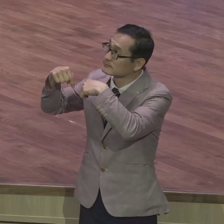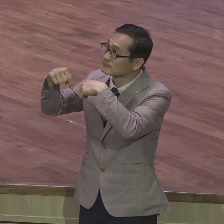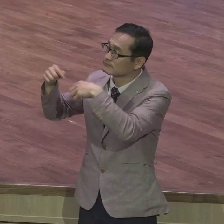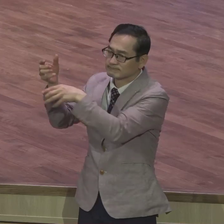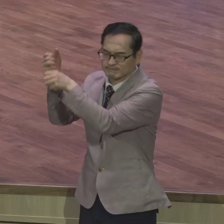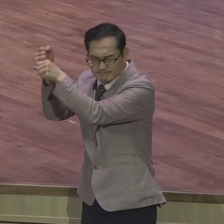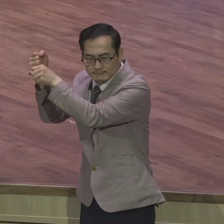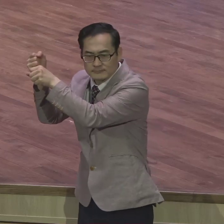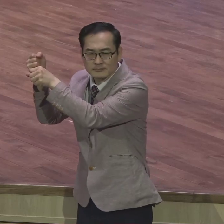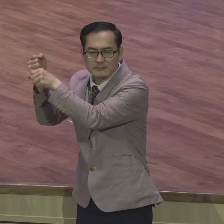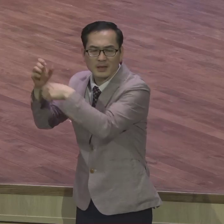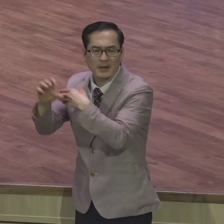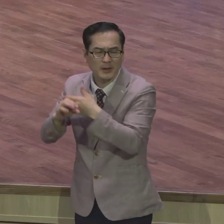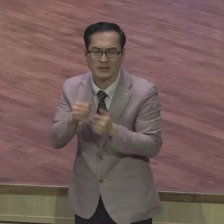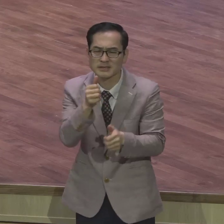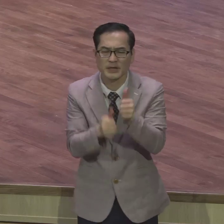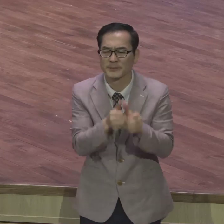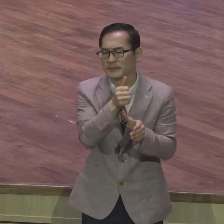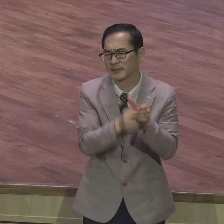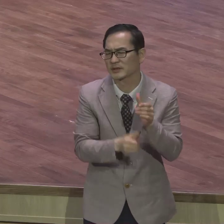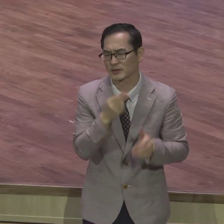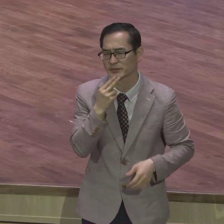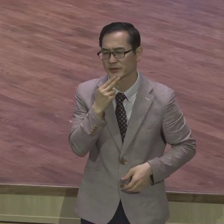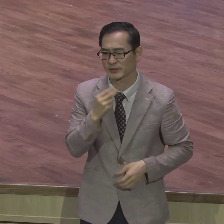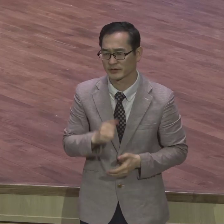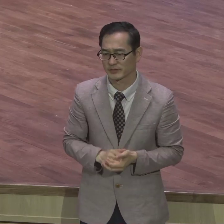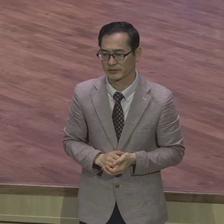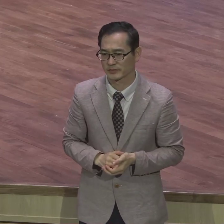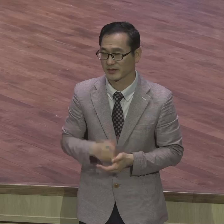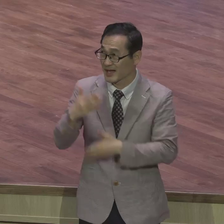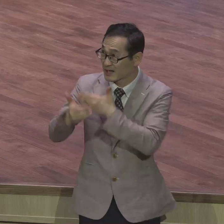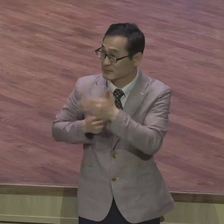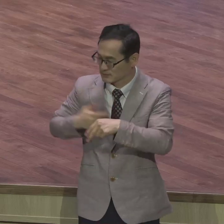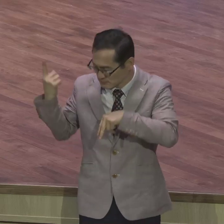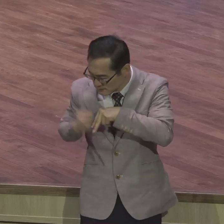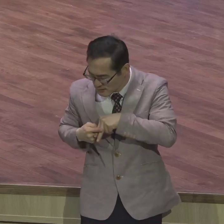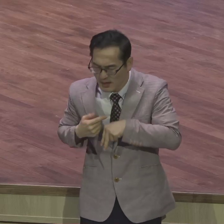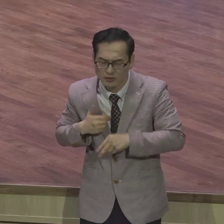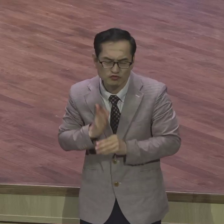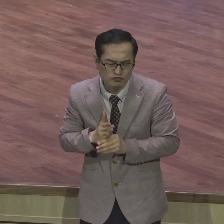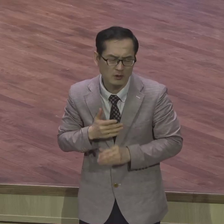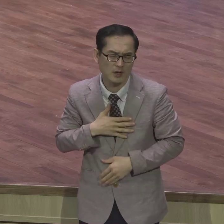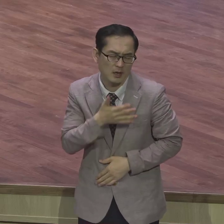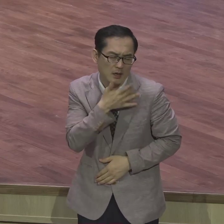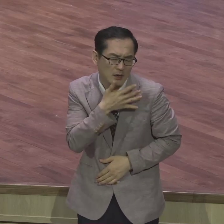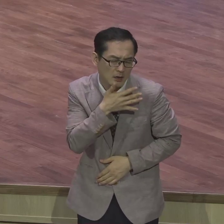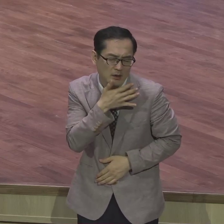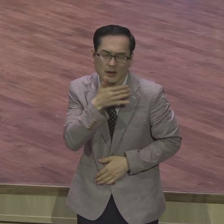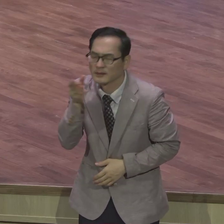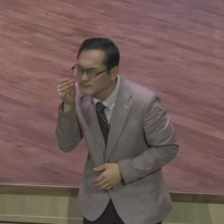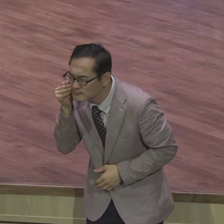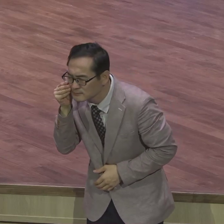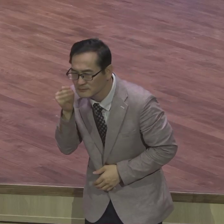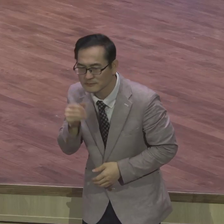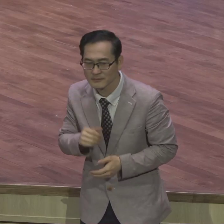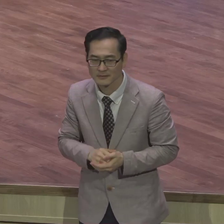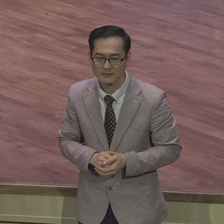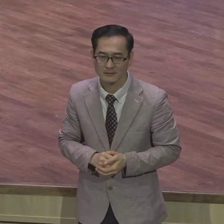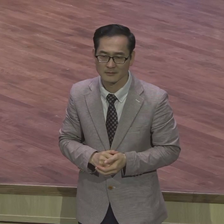않아요 하나님이 지금 나를 낮추시구나 하나님께서 이렇게 하시구나 뭐든지